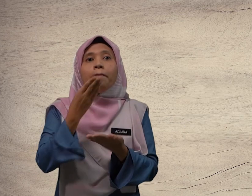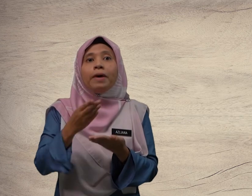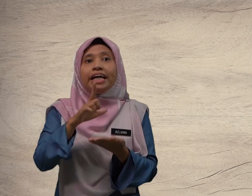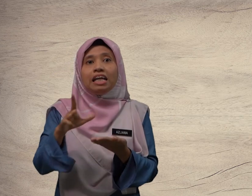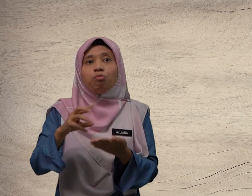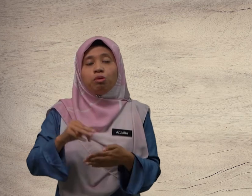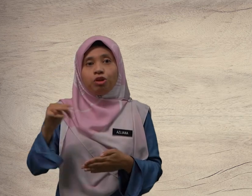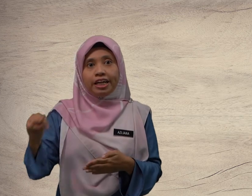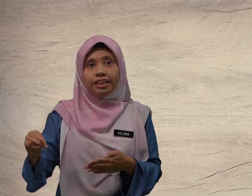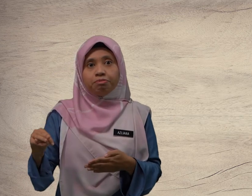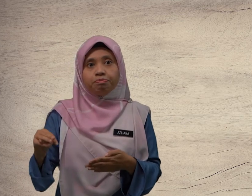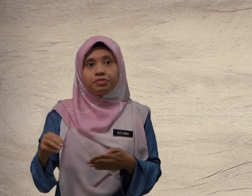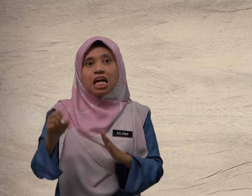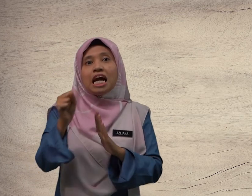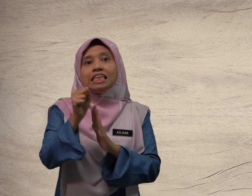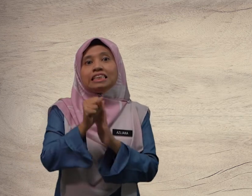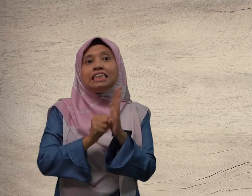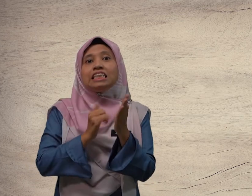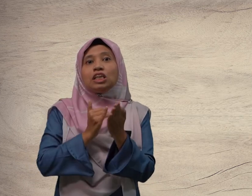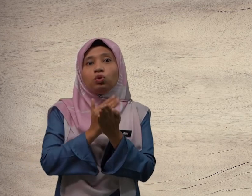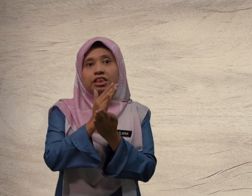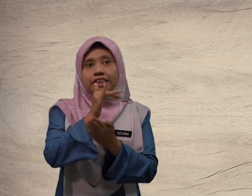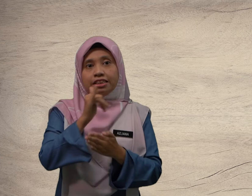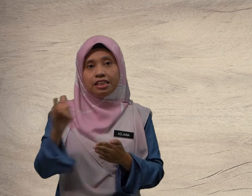Baiklah, murid-murid. Seterusnya,